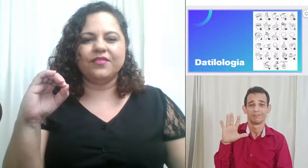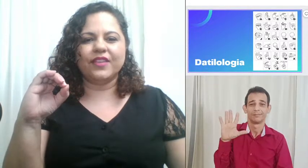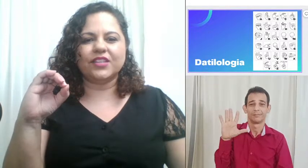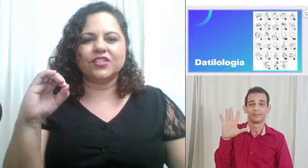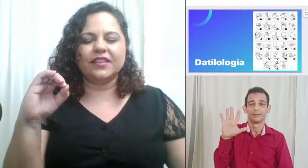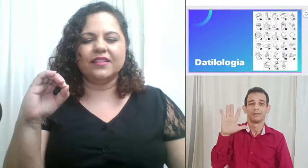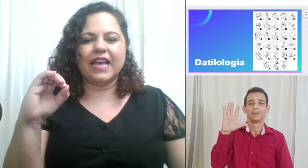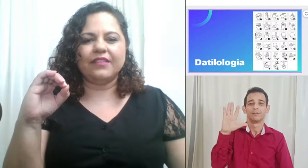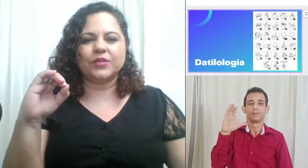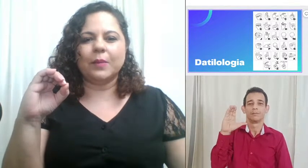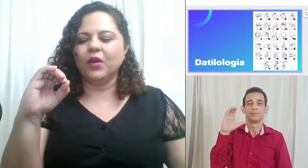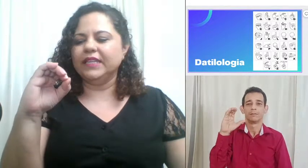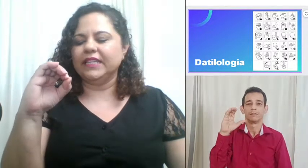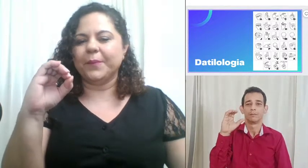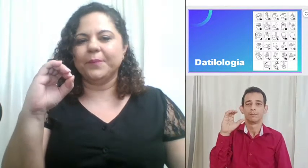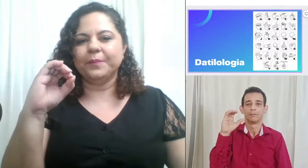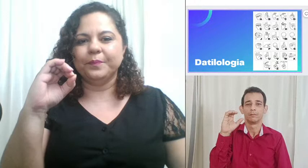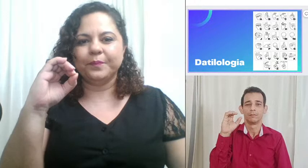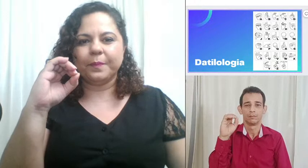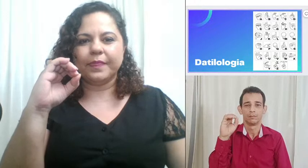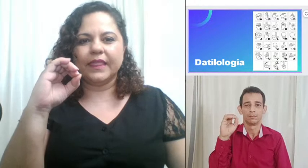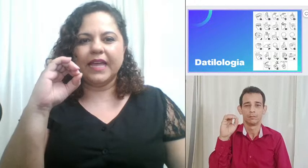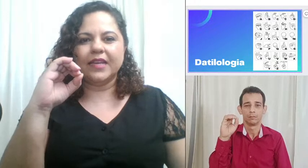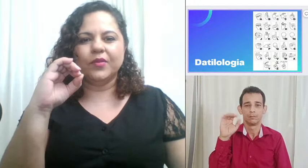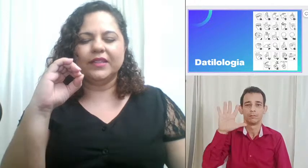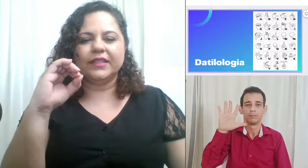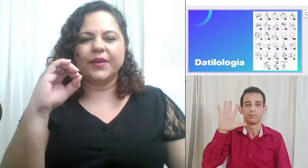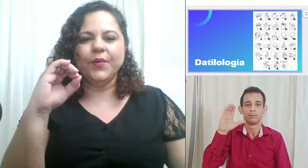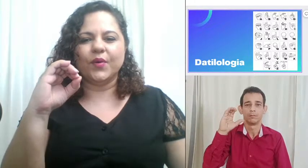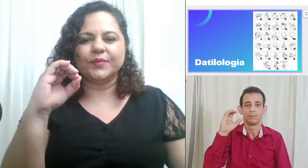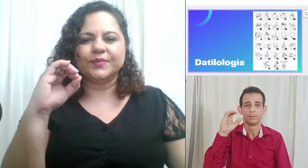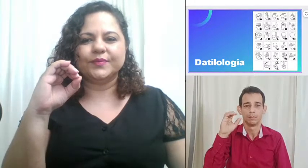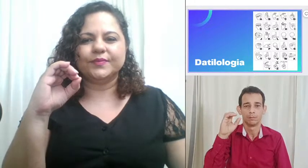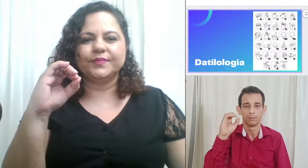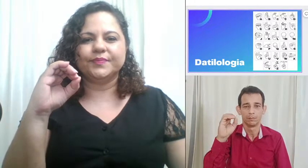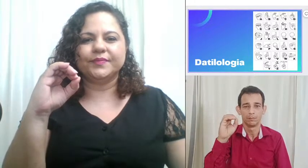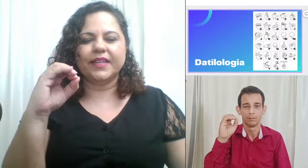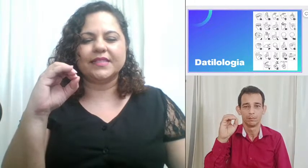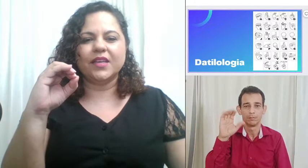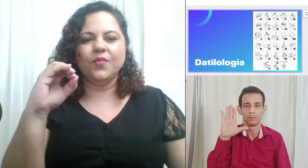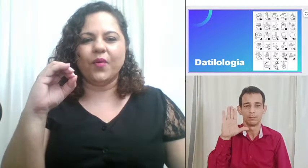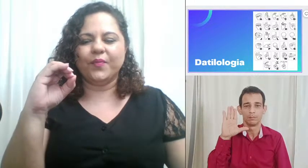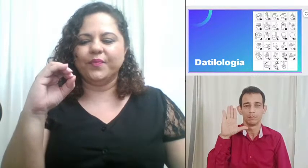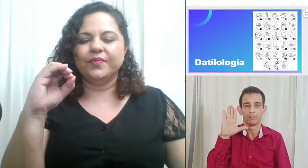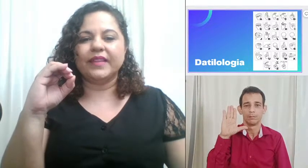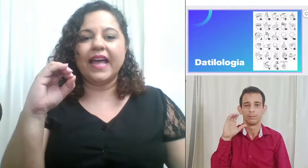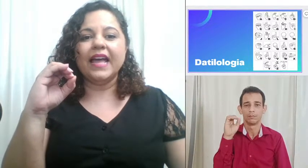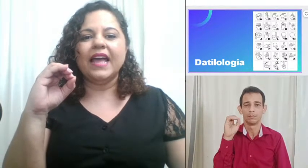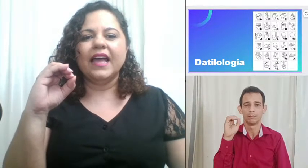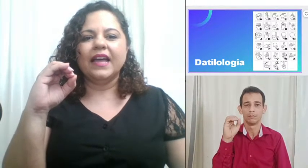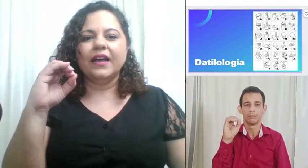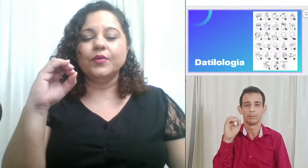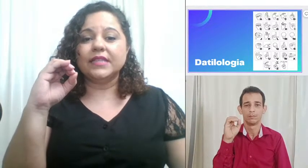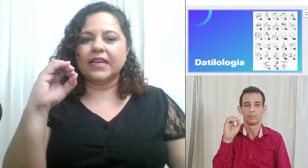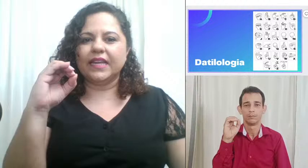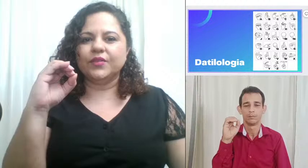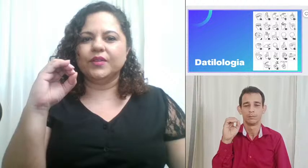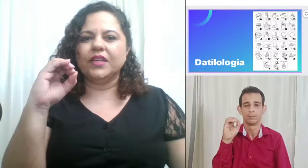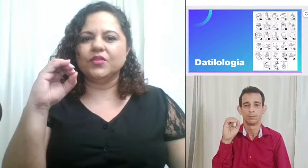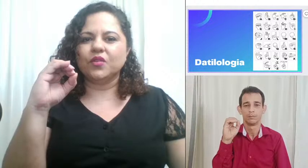fecha faz uma bolinha aí a bolinha é o O esse é o O tá o segredo que eu estou